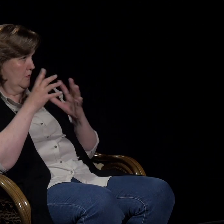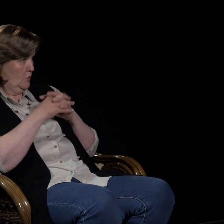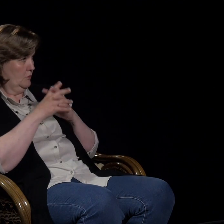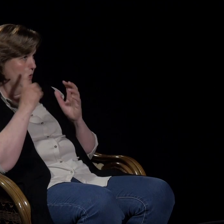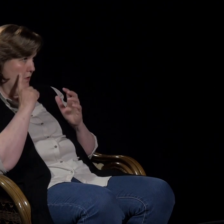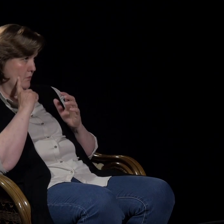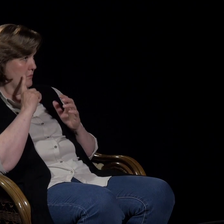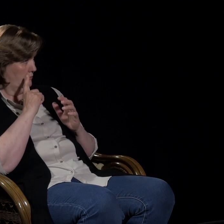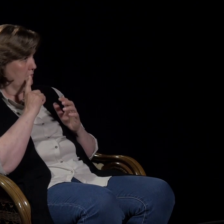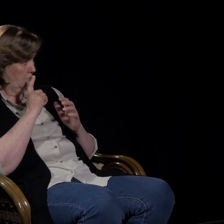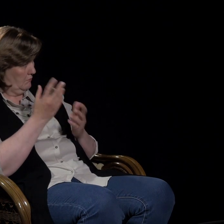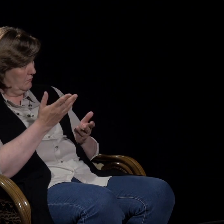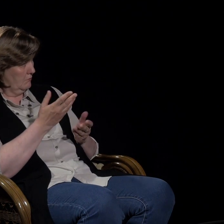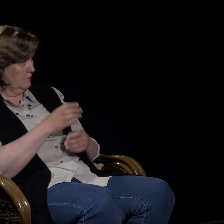Vastaako Jumala aina rukouksiimme?